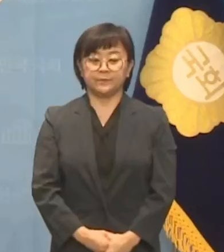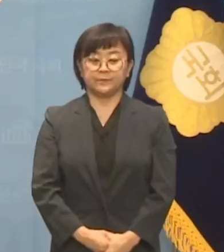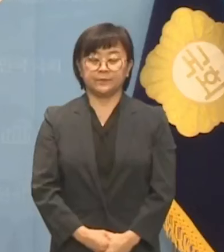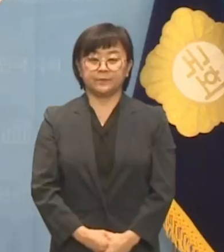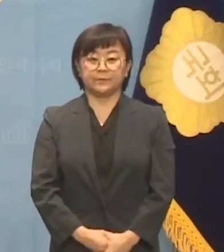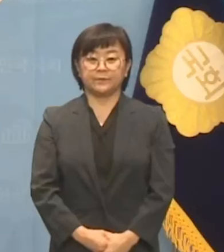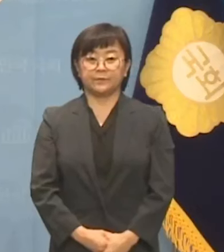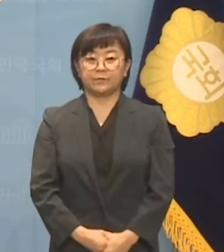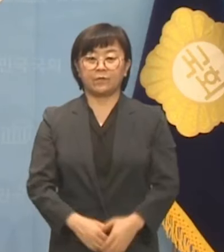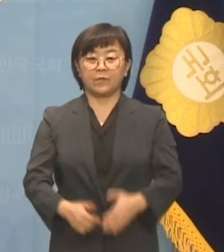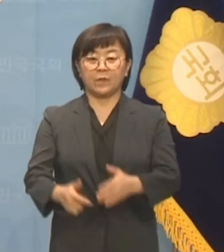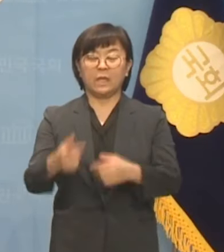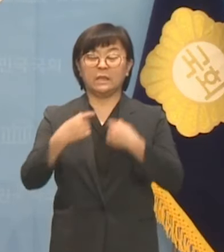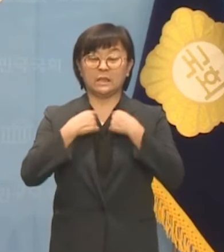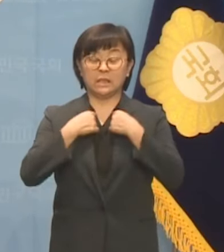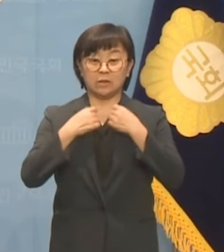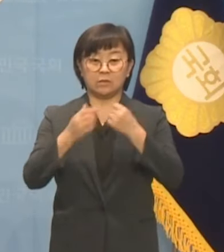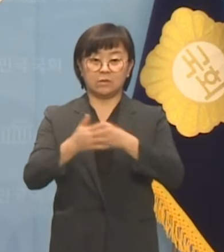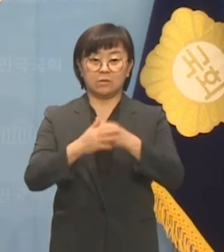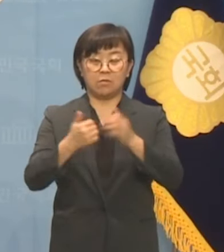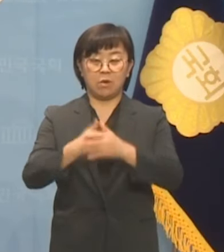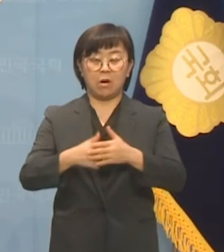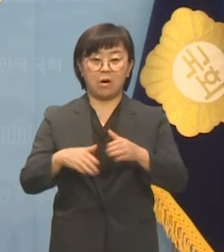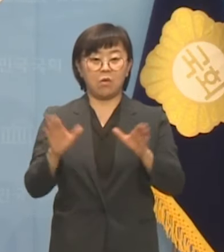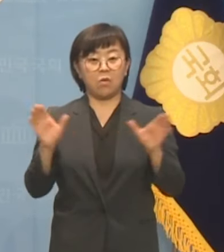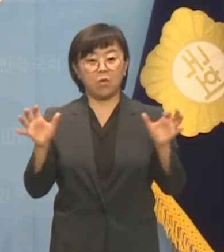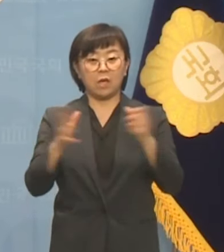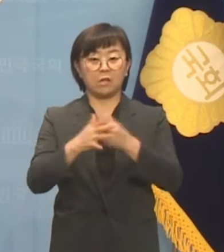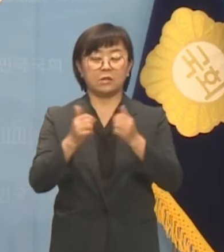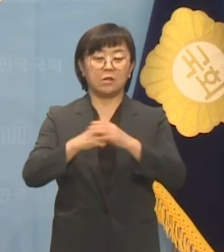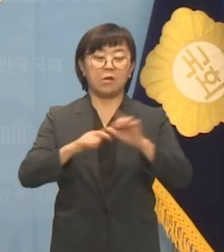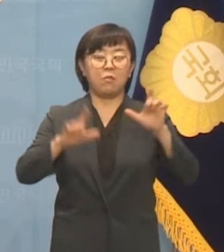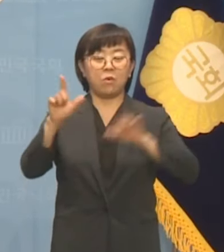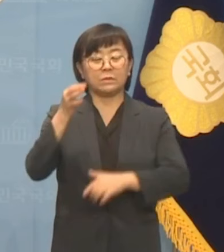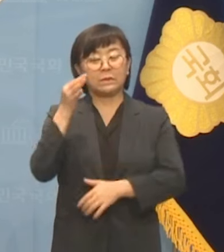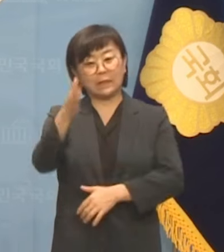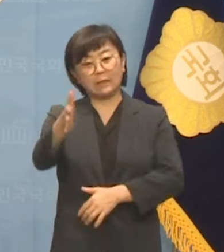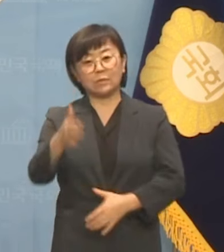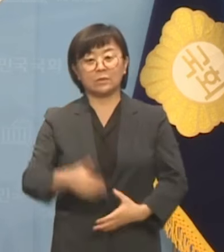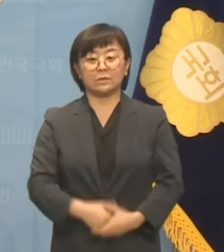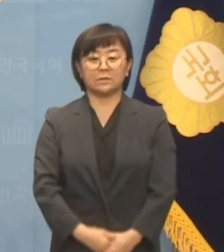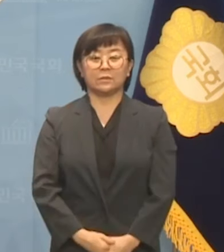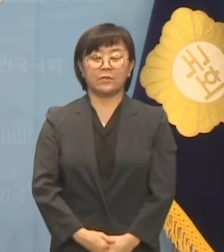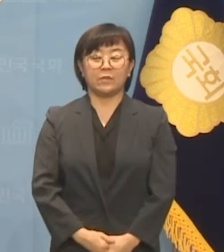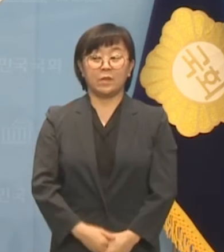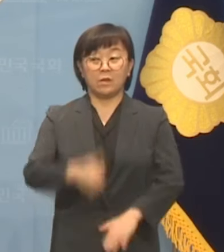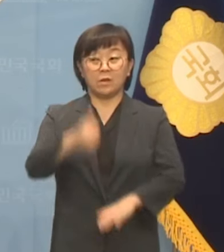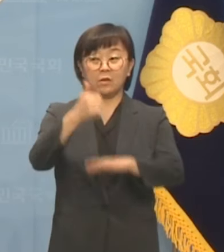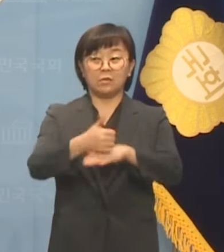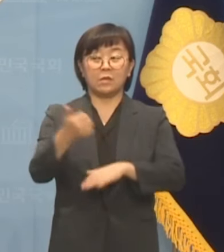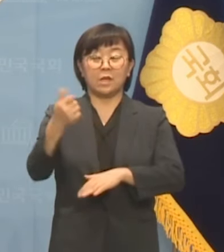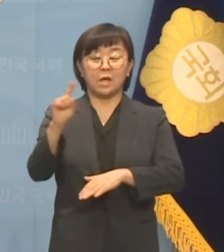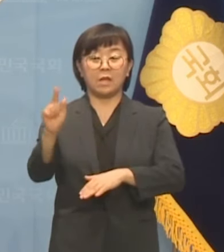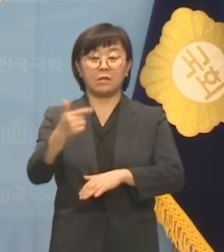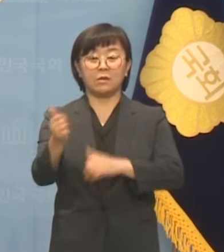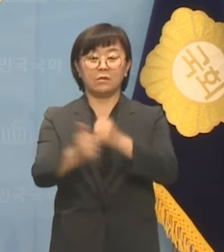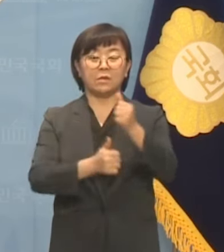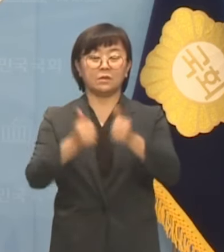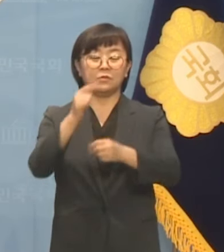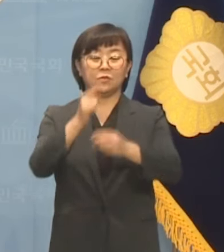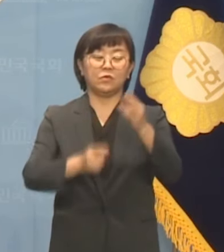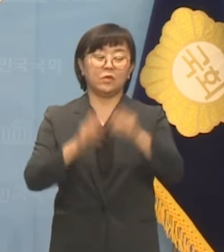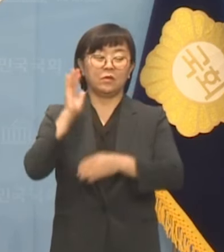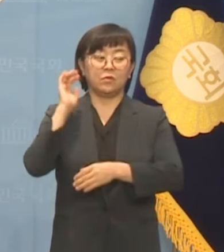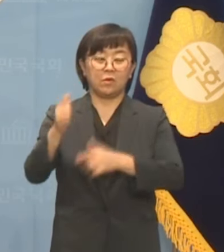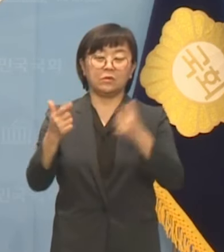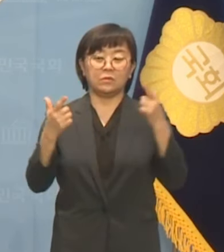192 티셔츠와 꽃게 제스처로 온갖 윤화는 다 떨더니 결국 한동훈 위원장도 윤석열